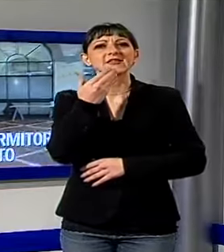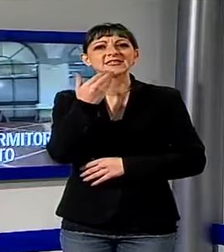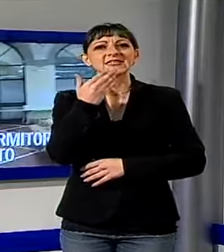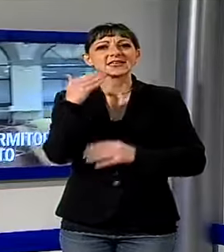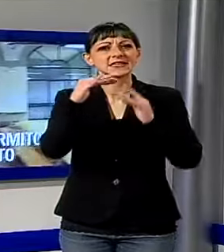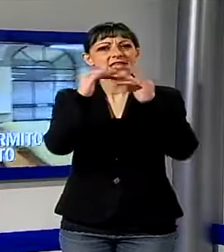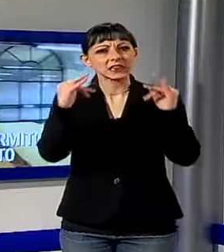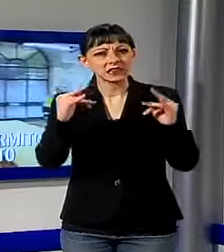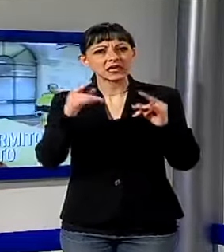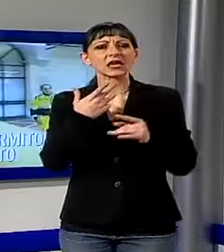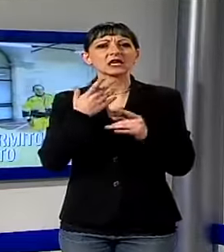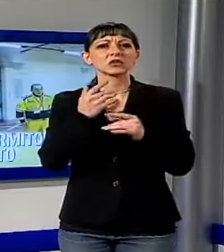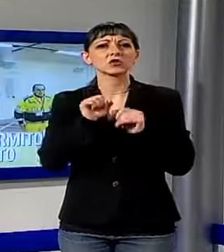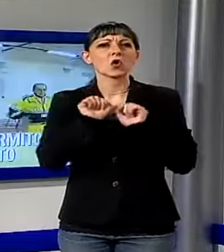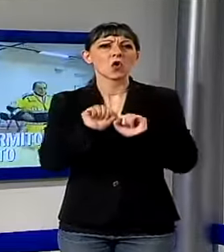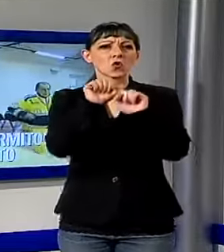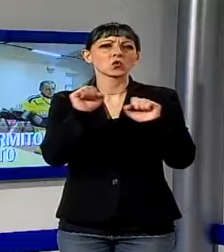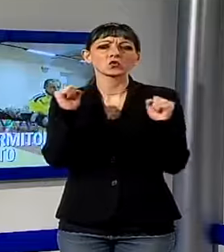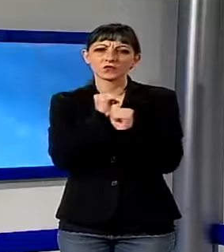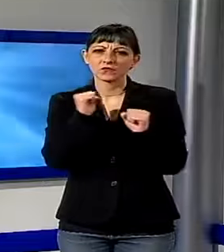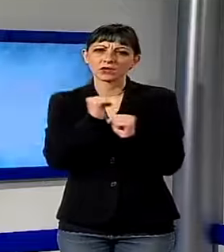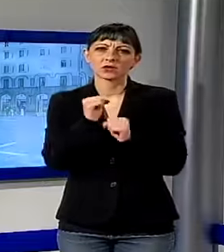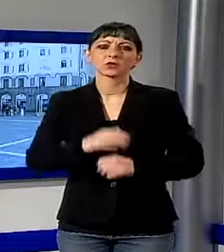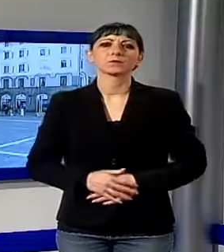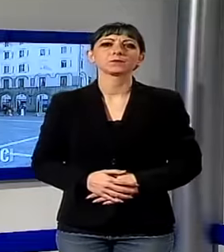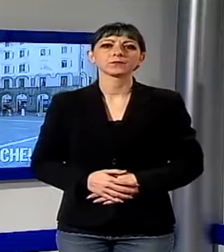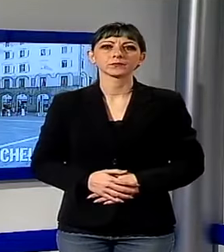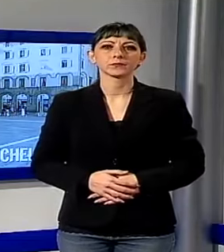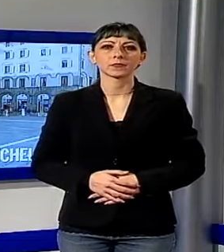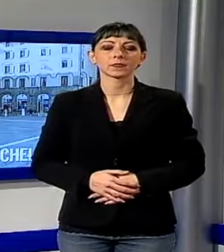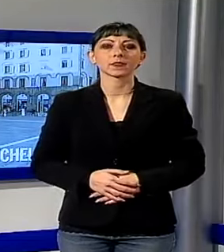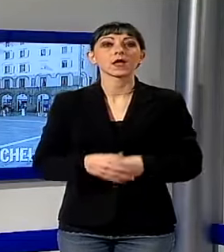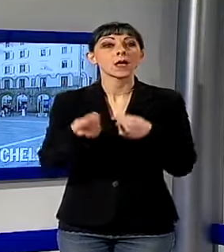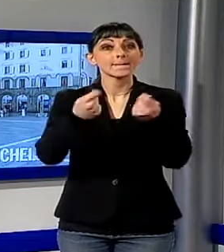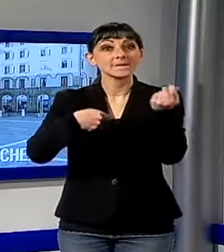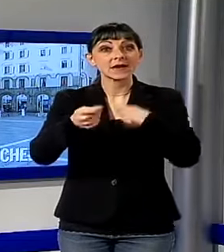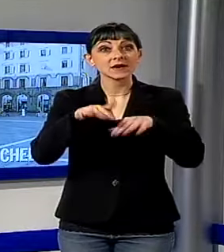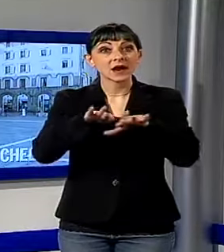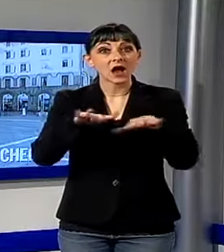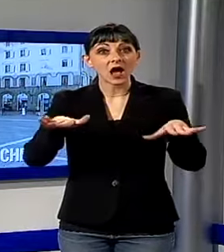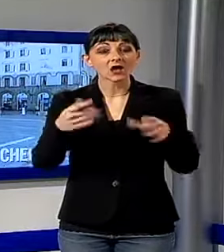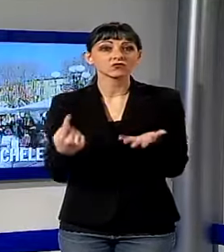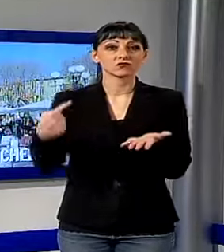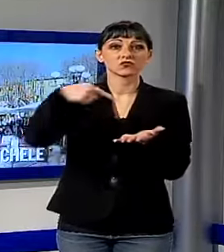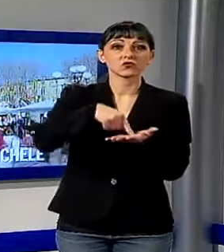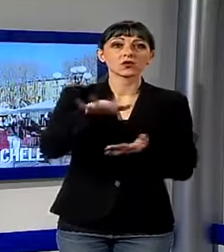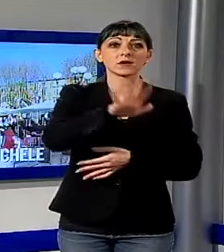per fronteggiare l'ondata di freddo. Il mercato torna in San Michele, appello al comune di Lucca da parte della